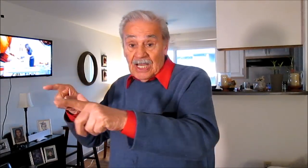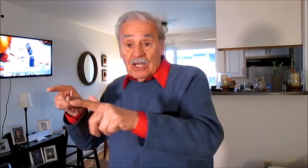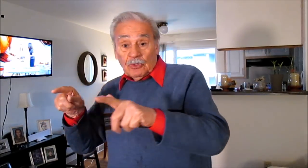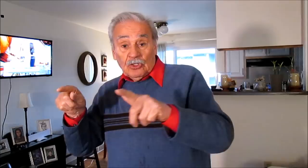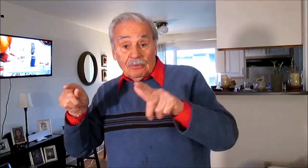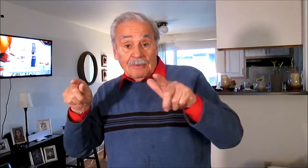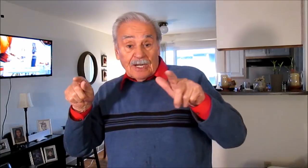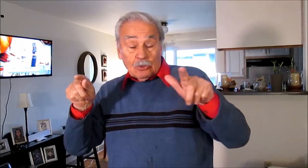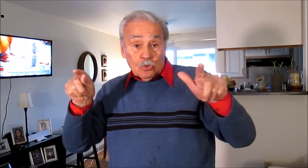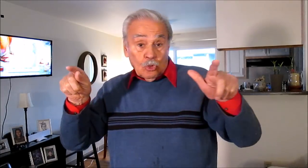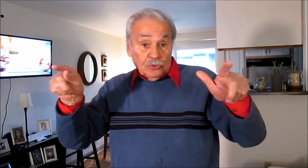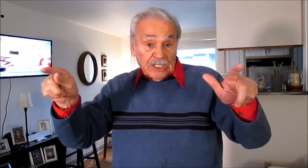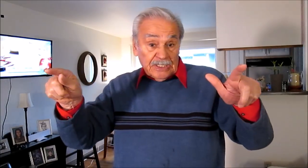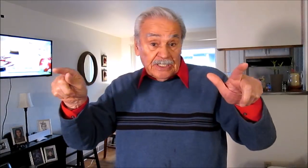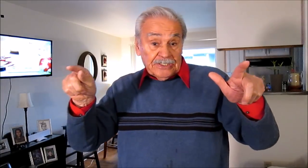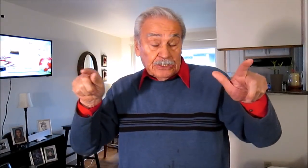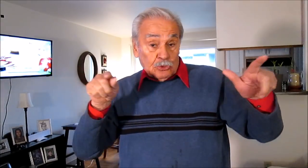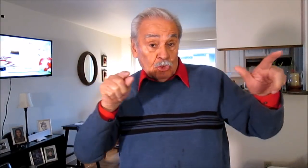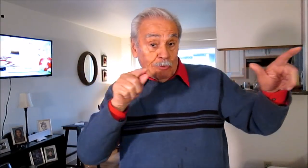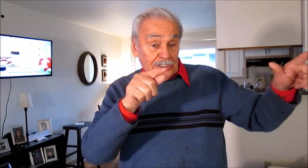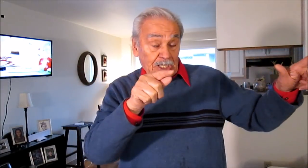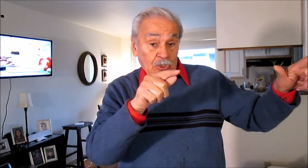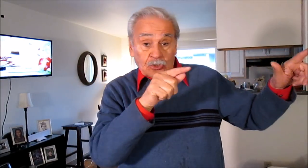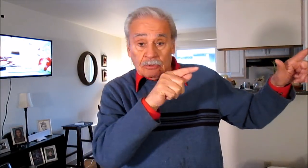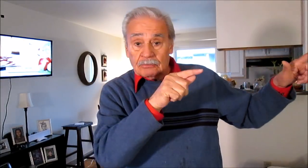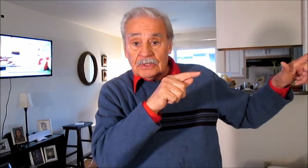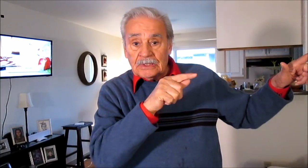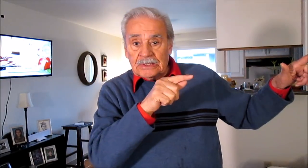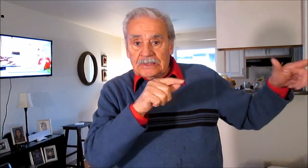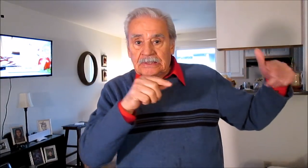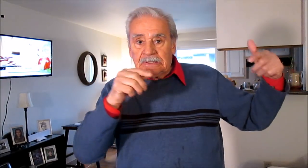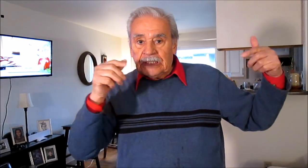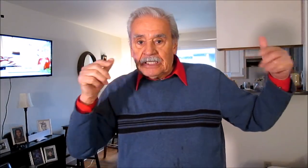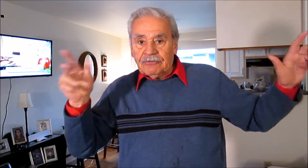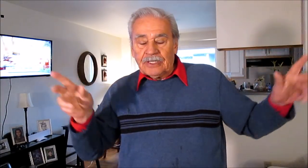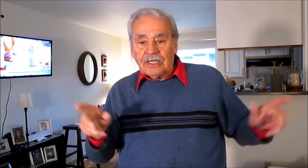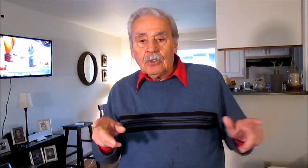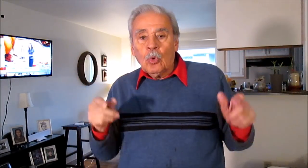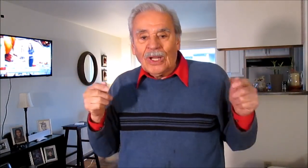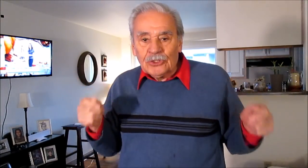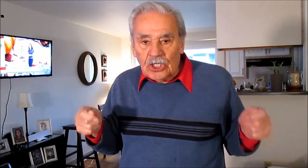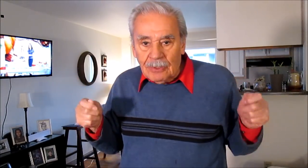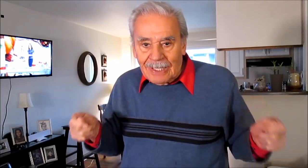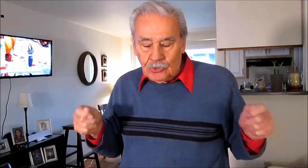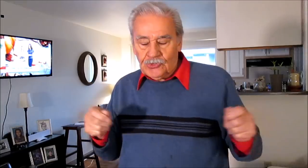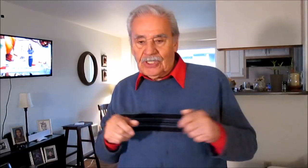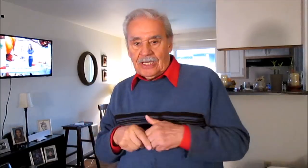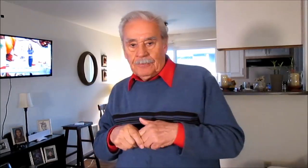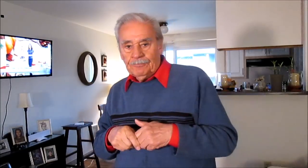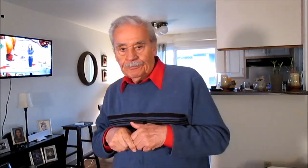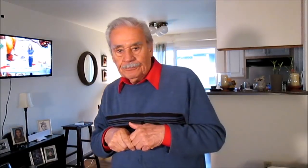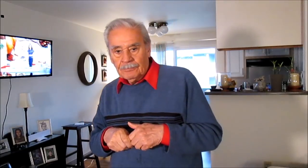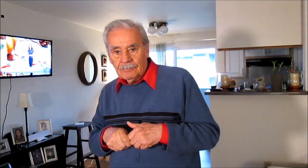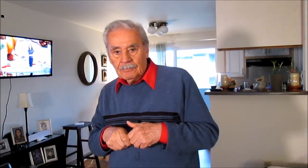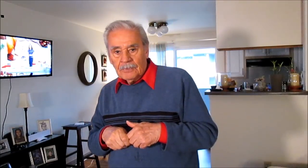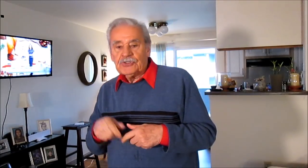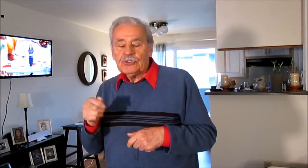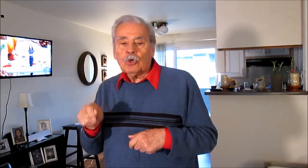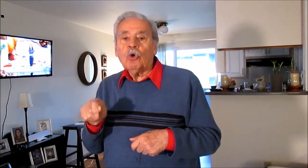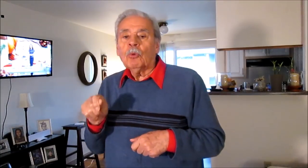cuando va a hablar con un intendente con un gobernador con el que fuere cuánto le va a costar y si no cómo